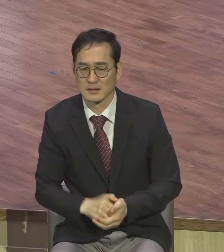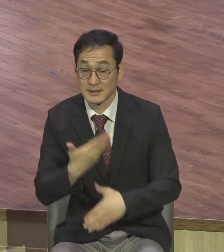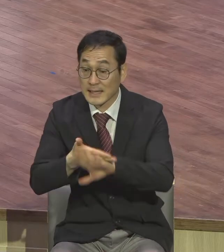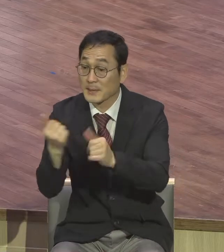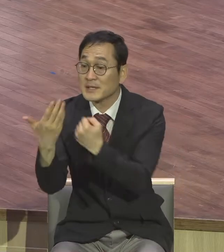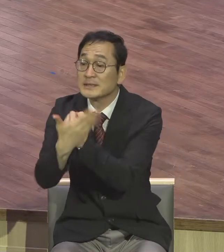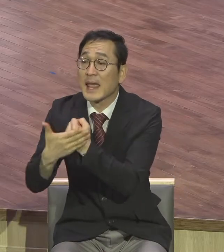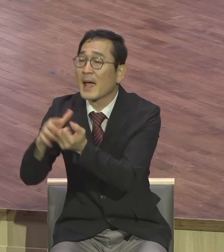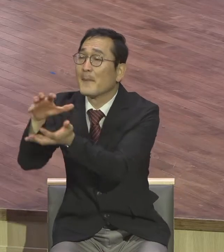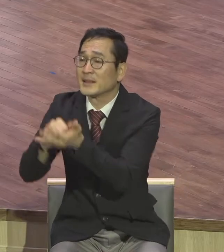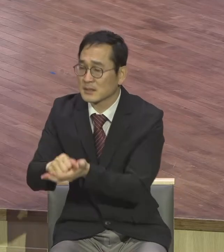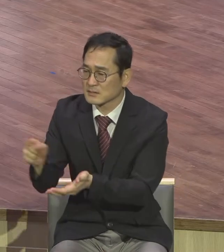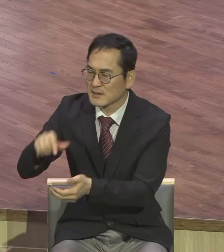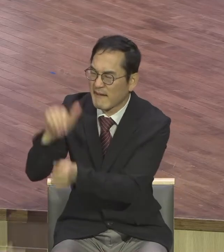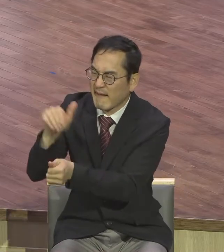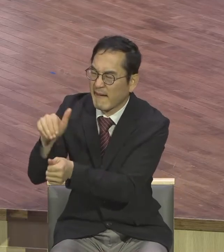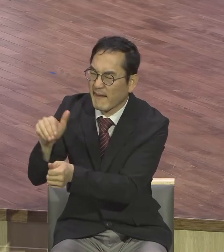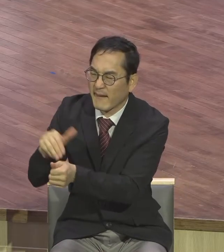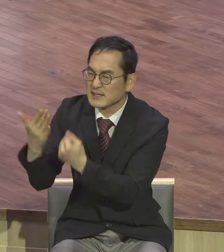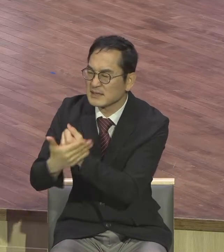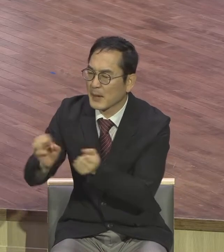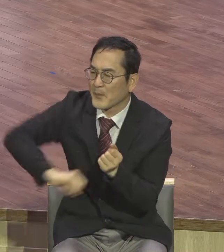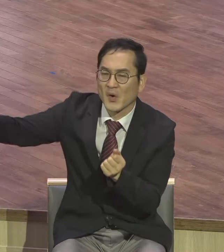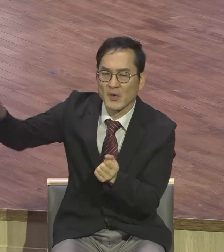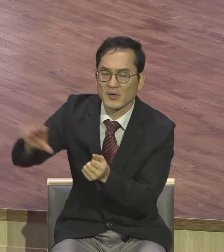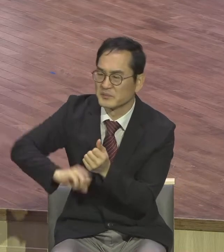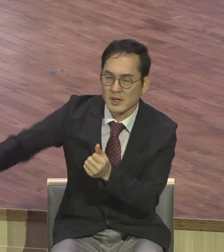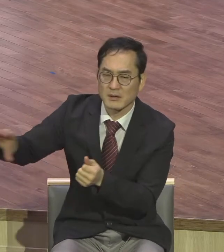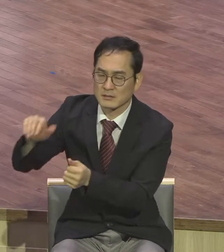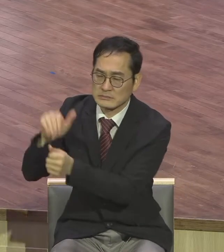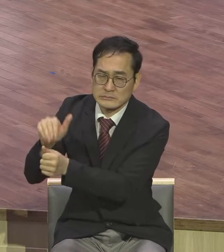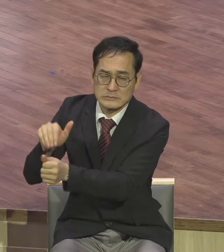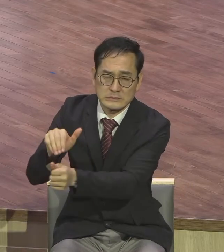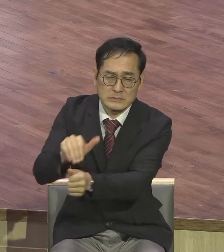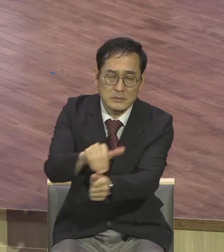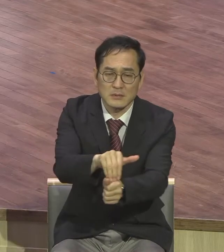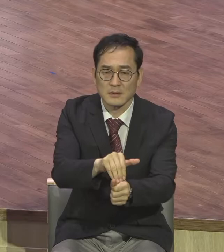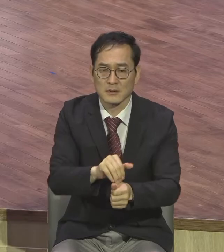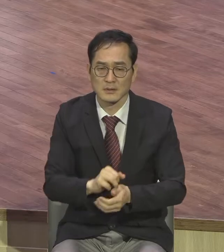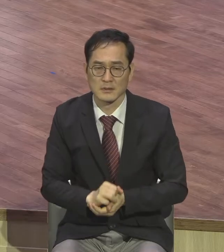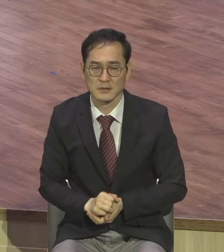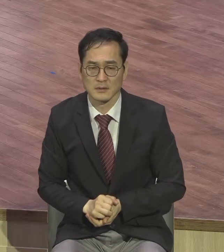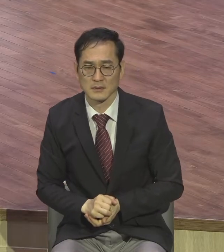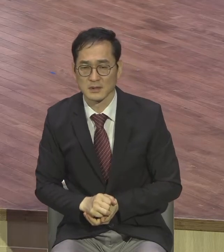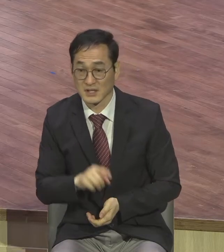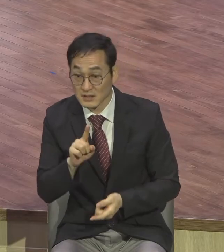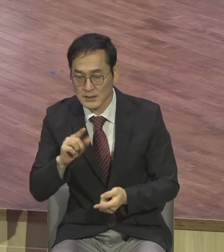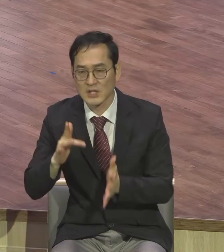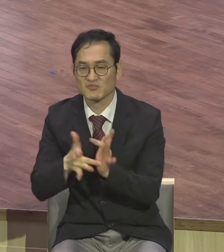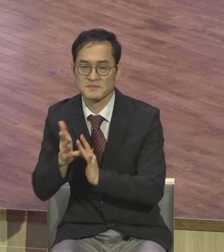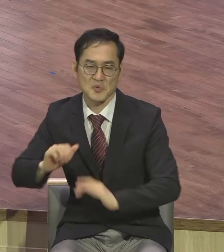쏟아버리게 만드는 이 못된 행동 이걸 예수님이 분노한 것입니다.